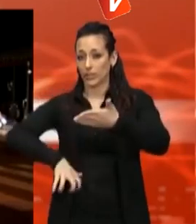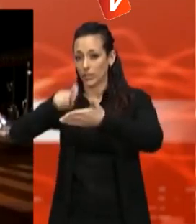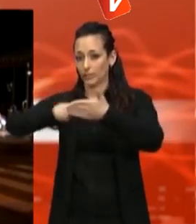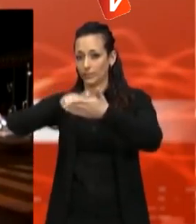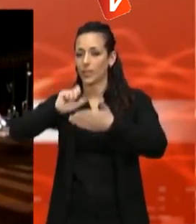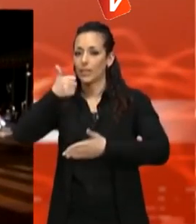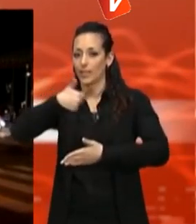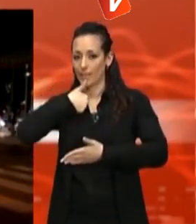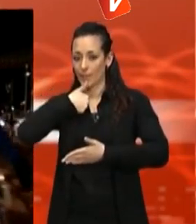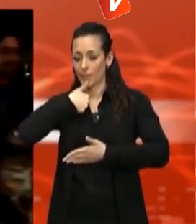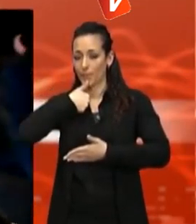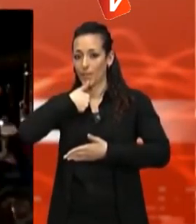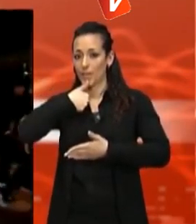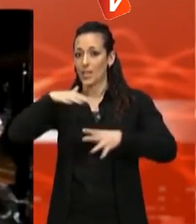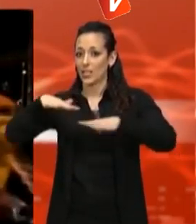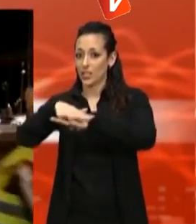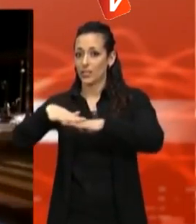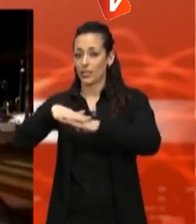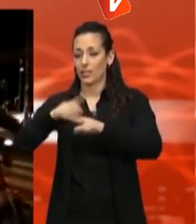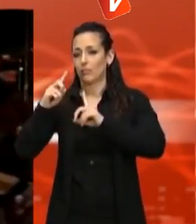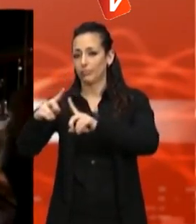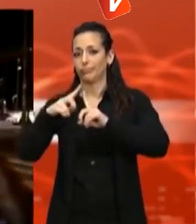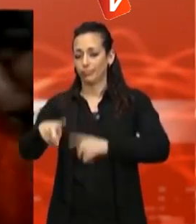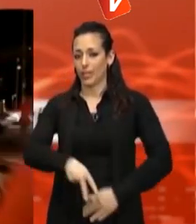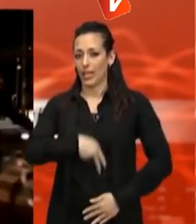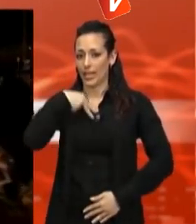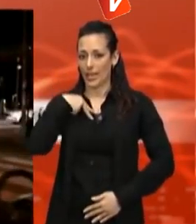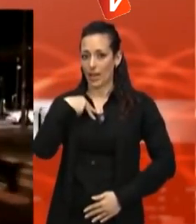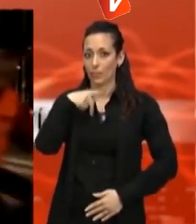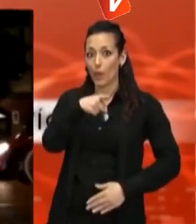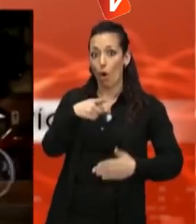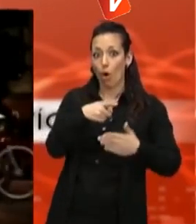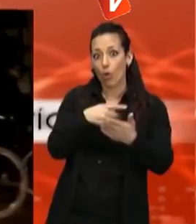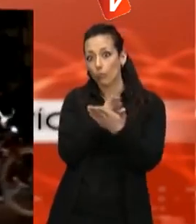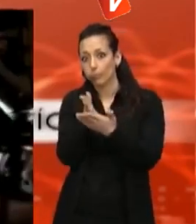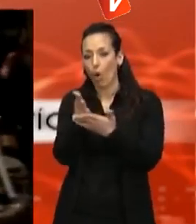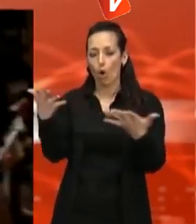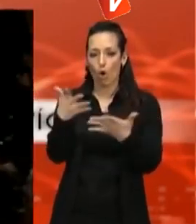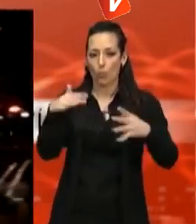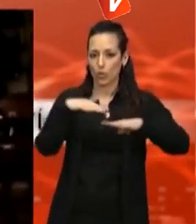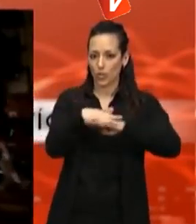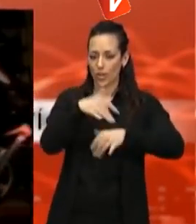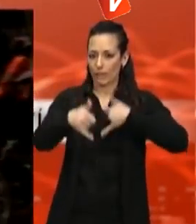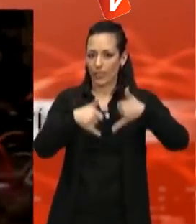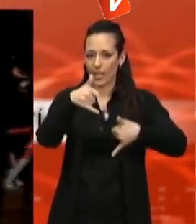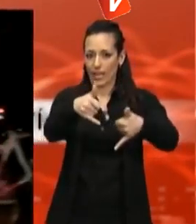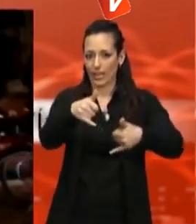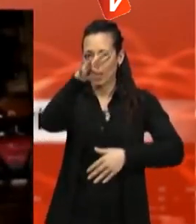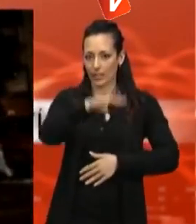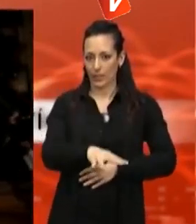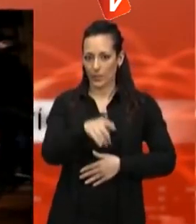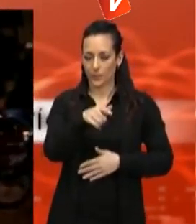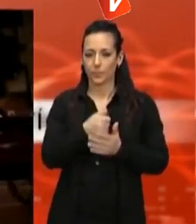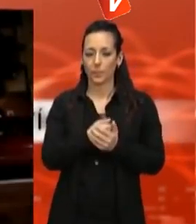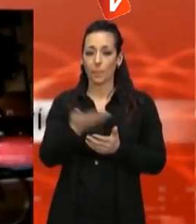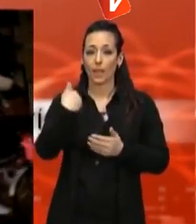de Tràfico. Ho farà a través de la Red de Ciudades por la Bicicleta, una xarxa que representa més d'un centenar de municipis d'Espanya. El